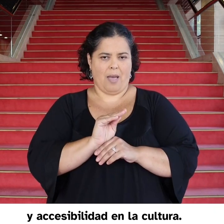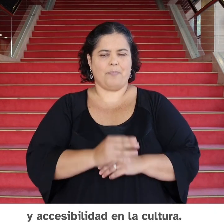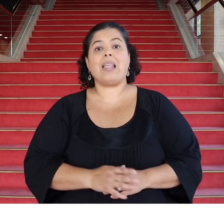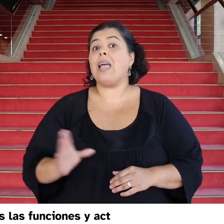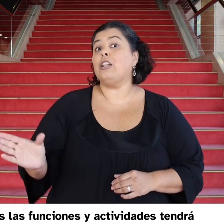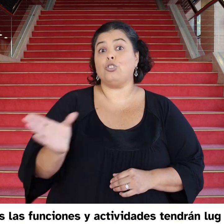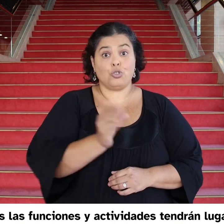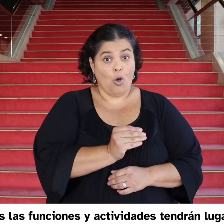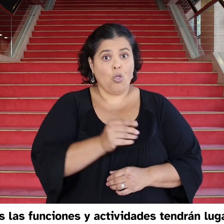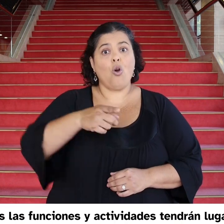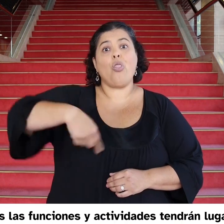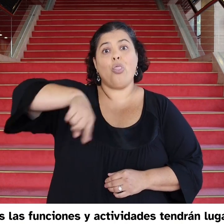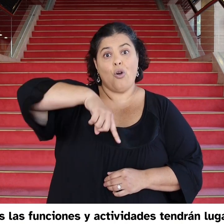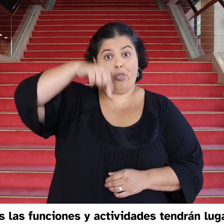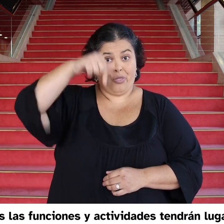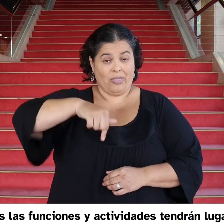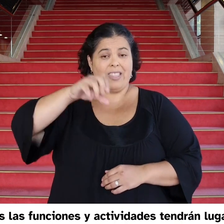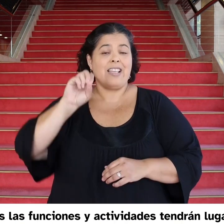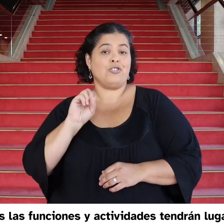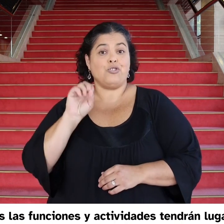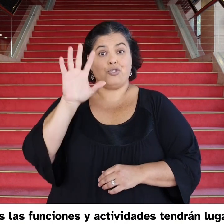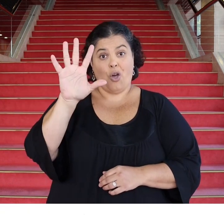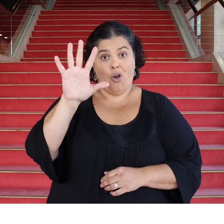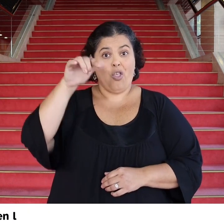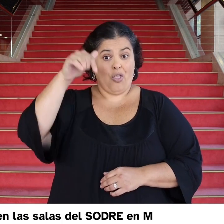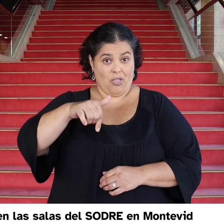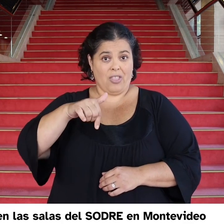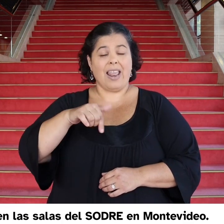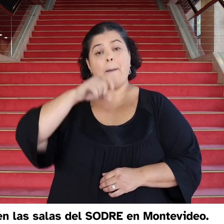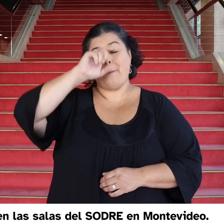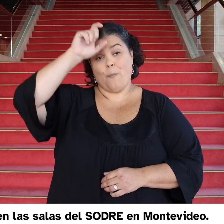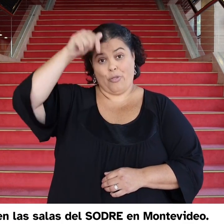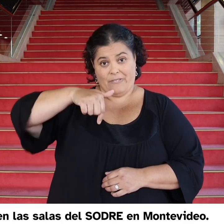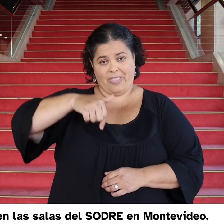Todas las funciones y actividades tendrán lugar en las salas del sodre en Montevideo.